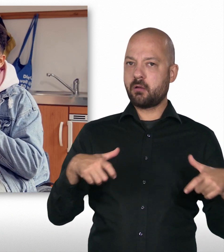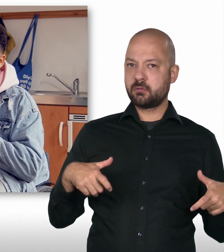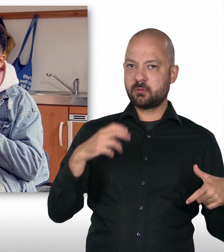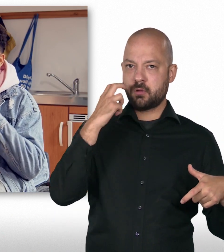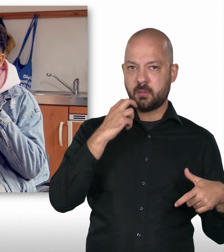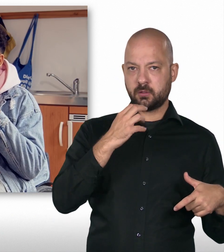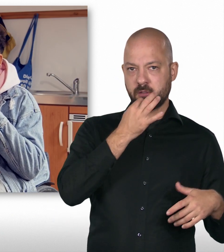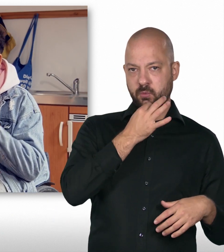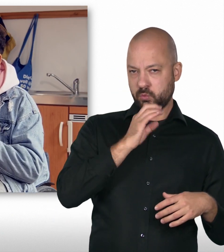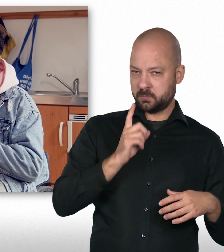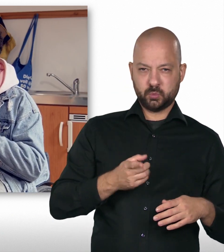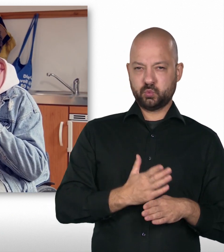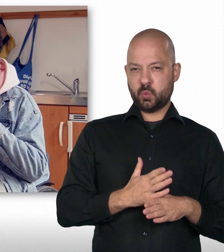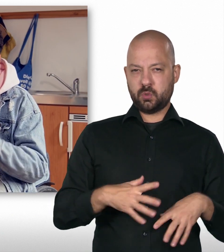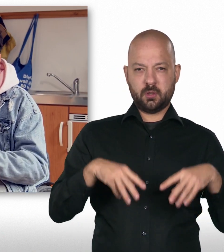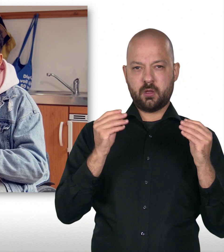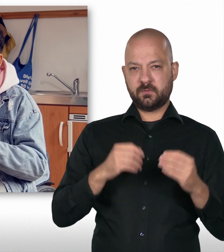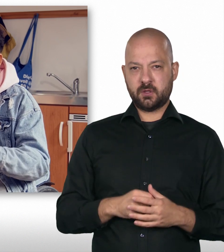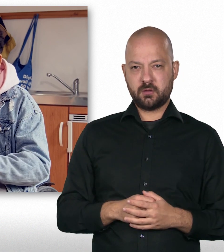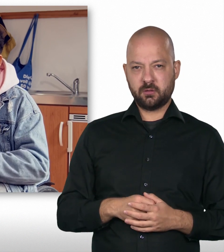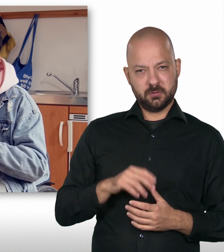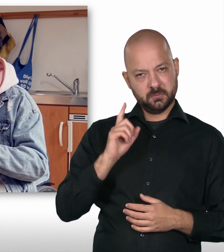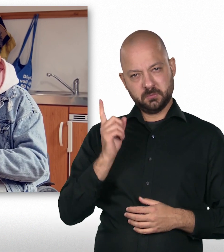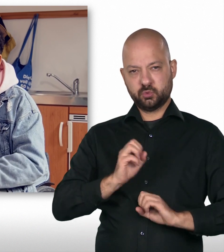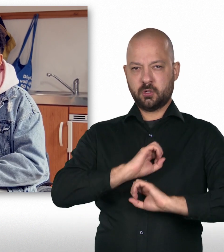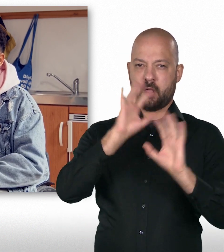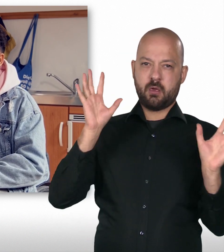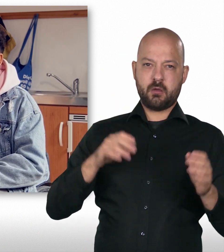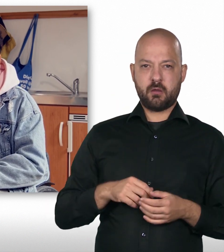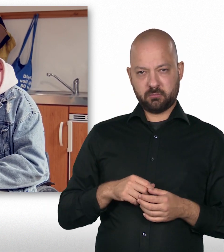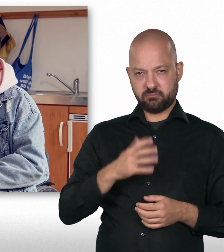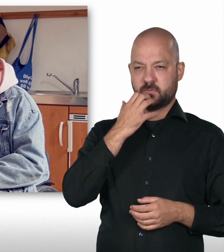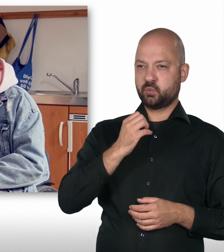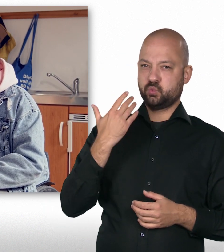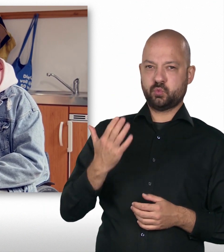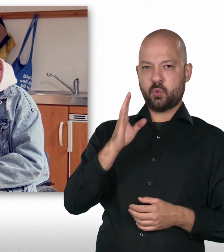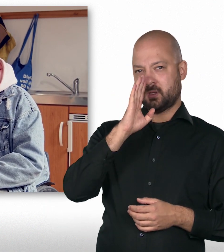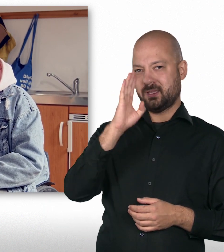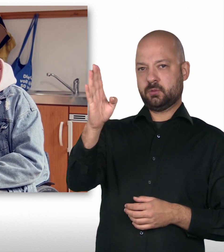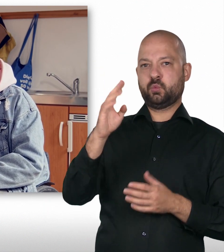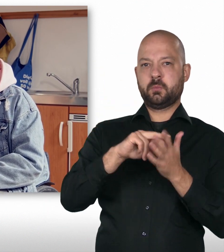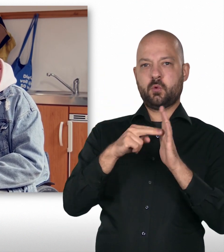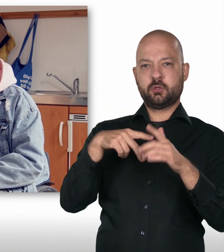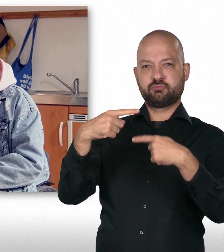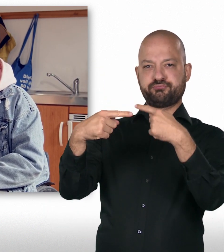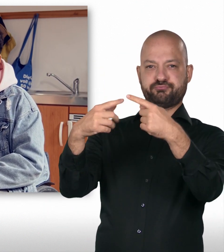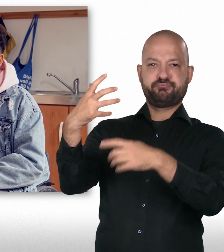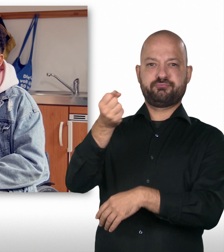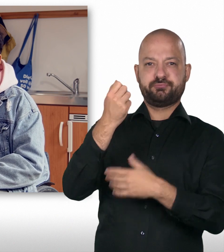Nummer ist, wo man wirklich schon im Kindergartenalter irgendwie anfangen muss, zu sagen, ja, ich will in diese politische Richtung und das wird mein